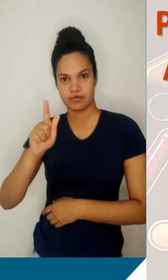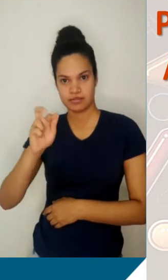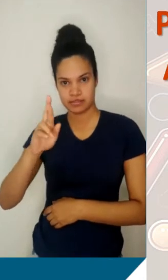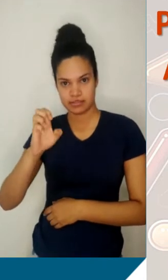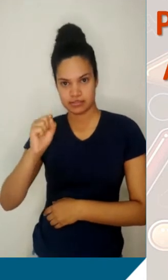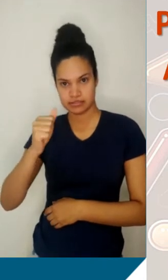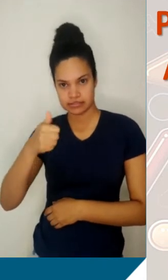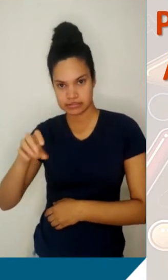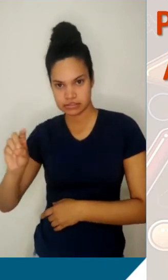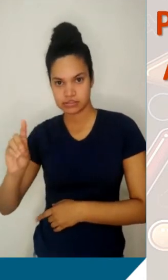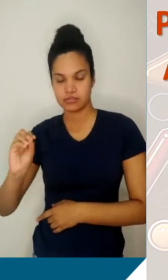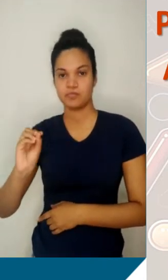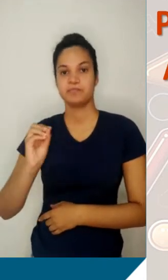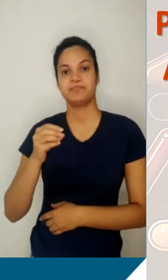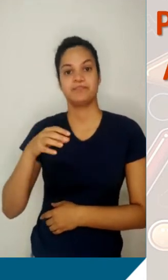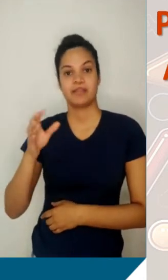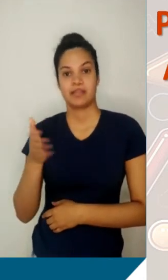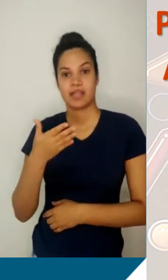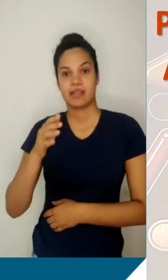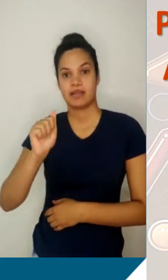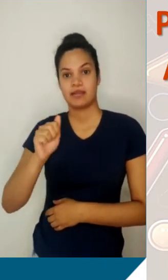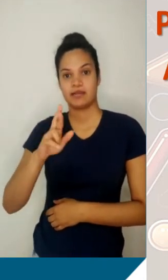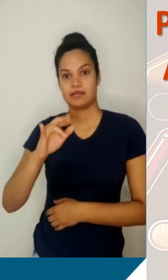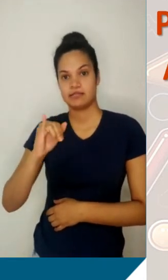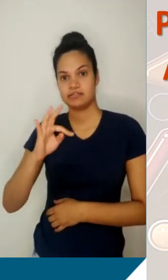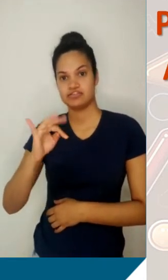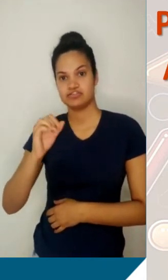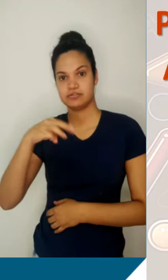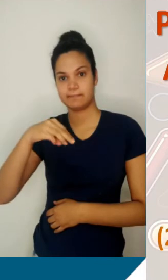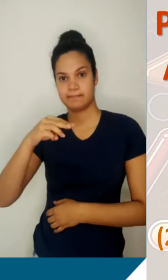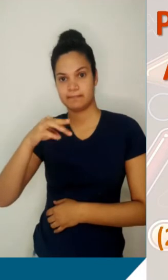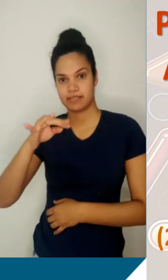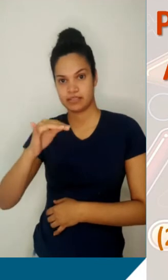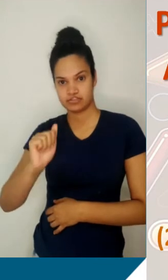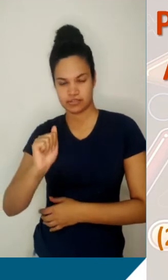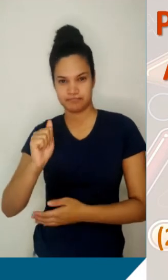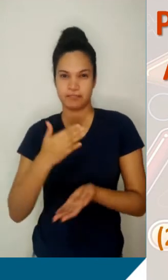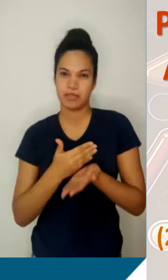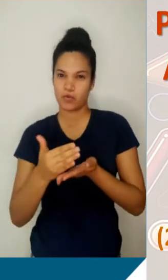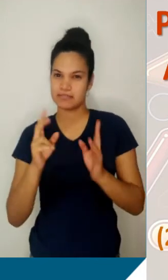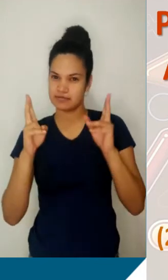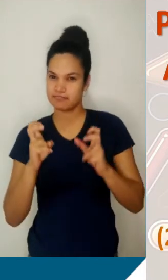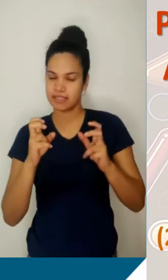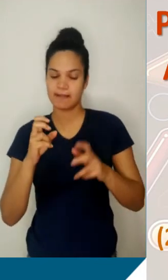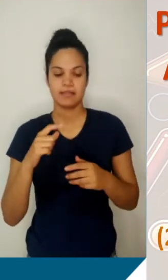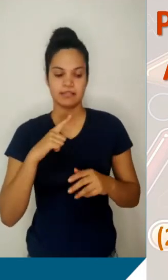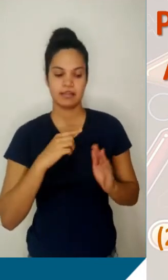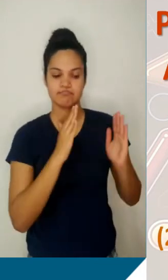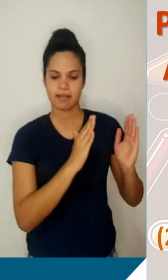Então pessoal, para a gente começar a falar de progressão aritmética, eu vou listar aqui para vocês uma sequência numérica. Eu gostaria que você